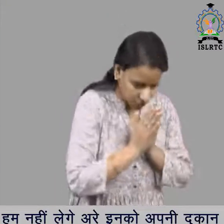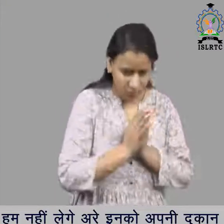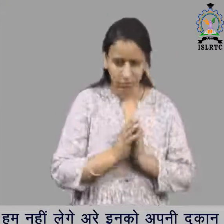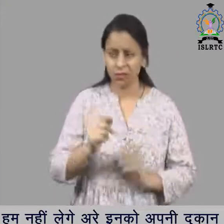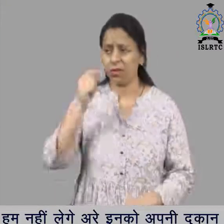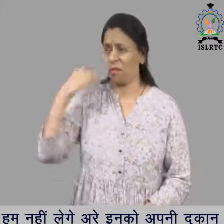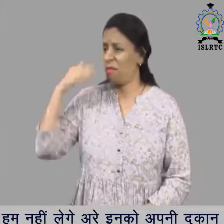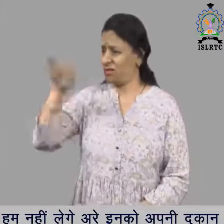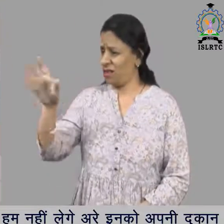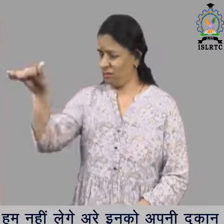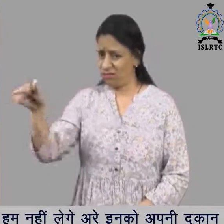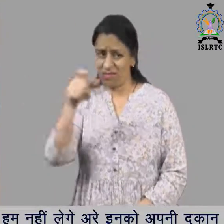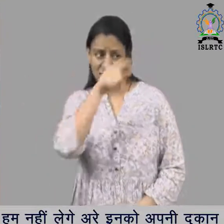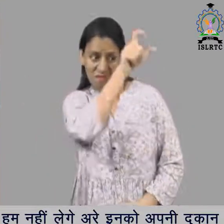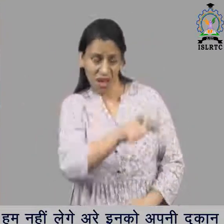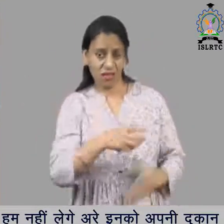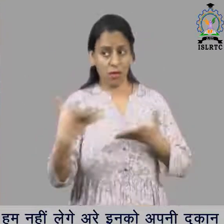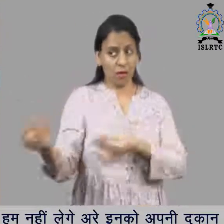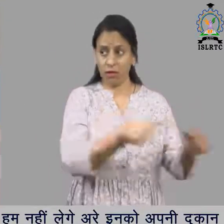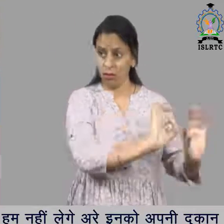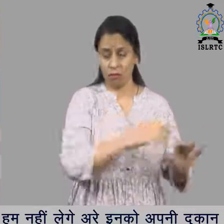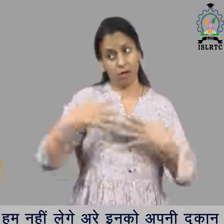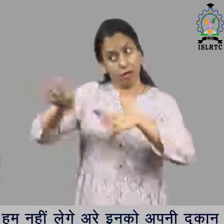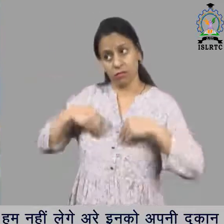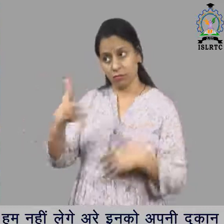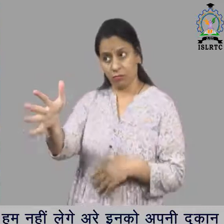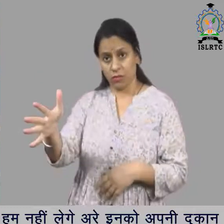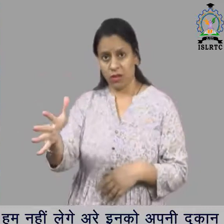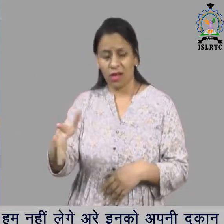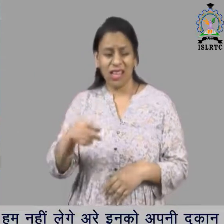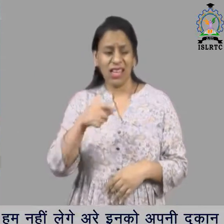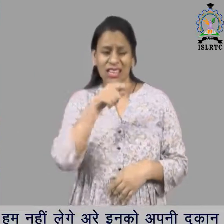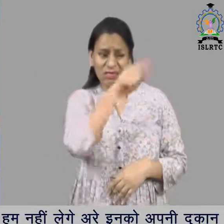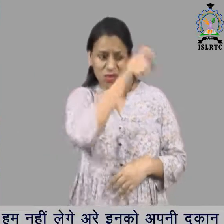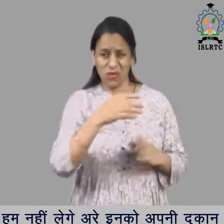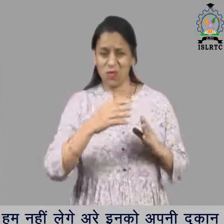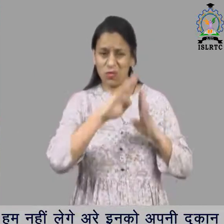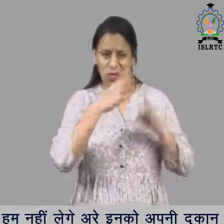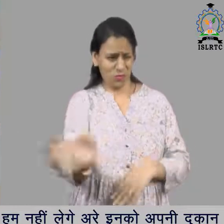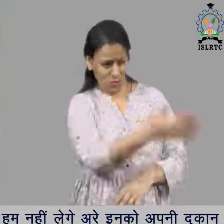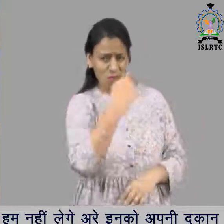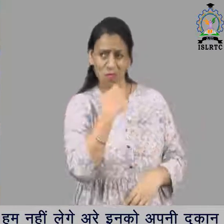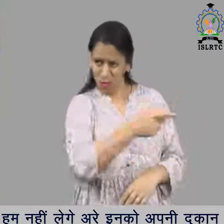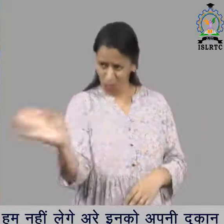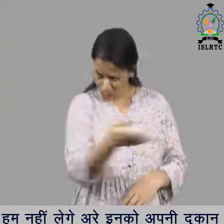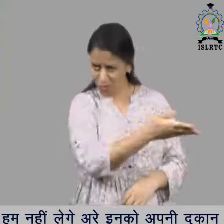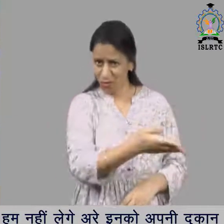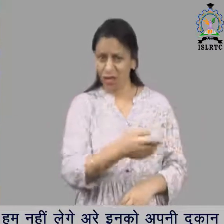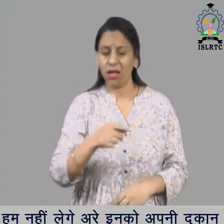अरे भाई साथ, इनको सामान मत देना, नहीं तो हम नहीं लेंगे आरे इनको अपनी दुकान से जाने के लिए बोलो न, इस अजन ने मास्क पहिन रखा